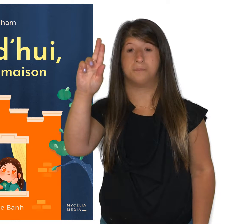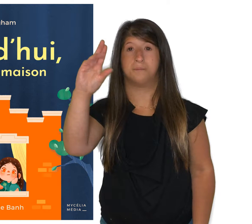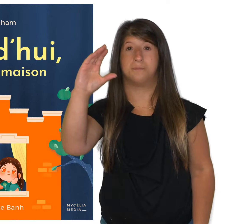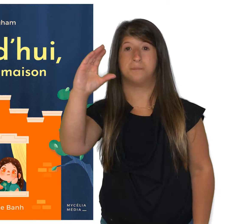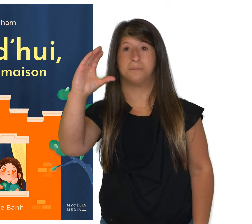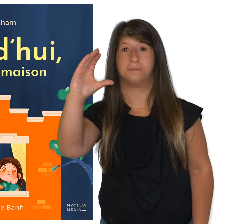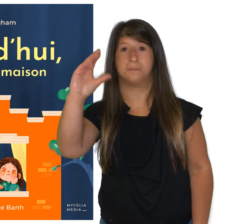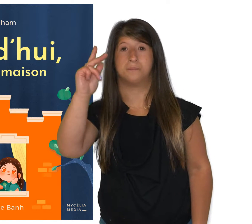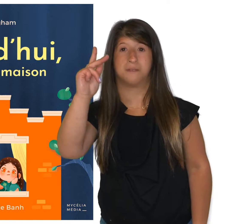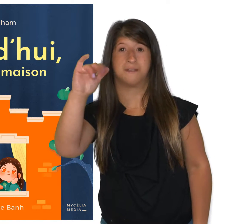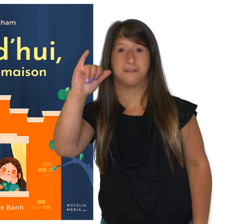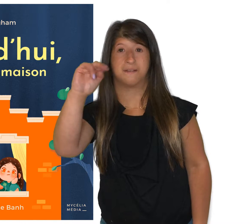Buckingham.